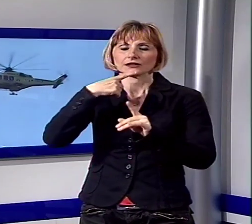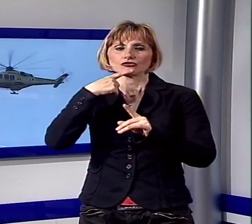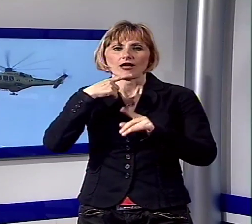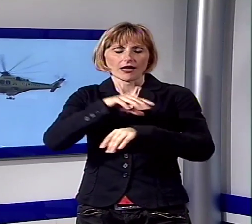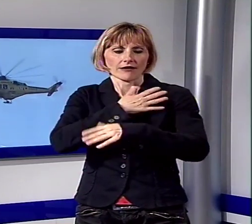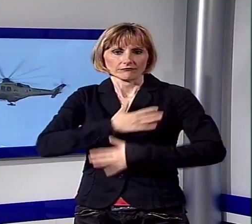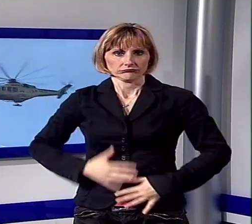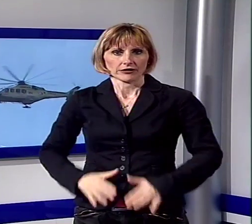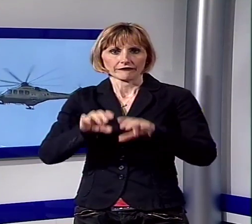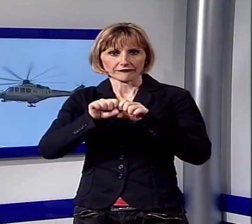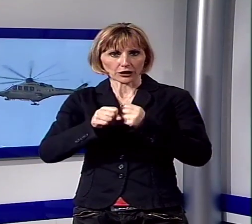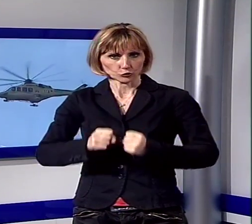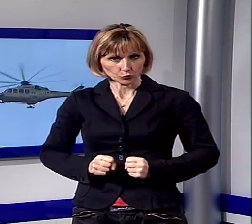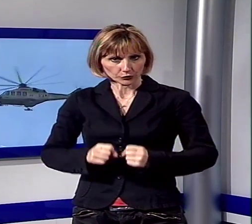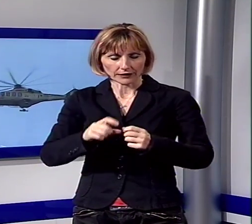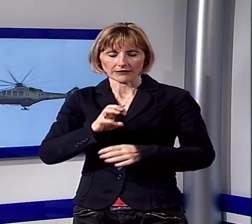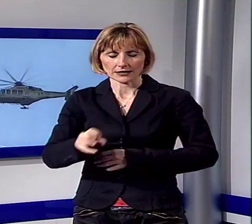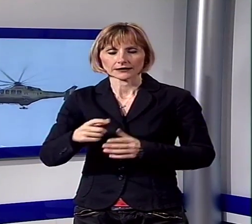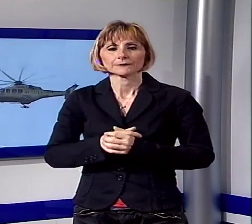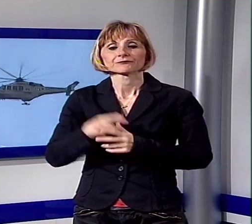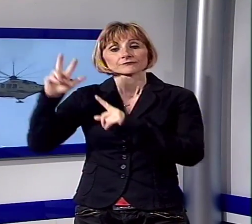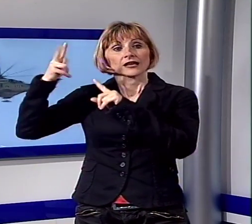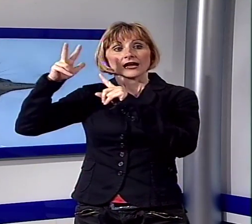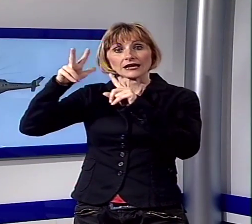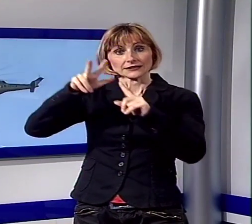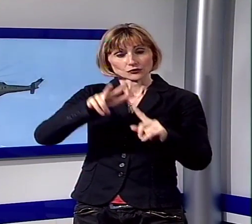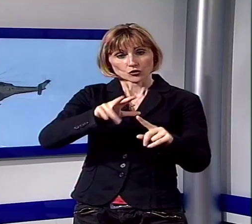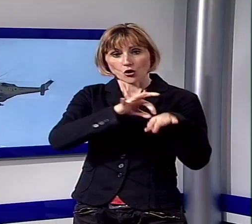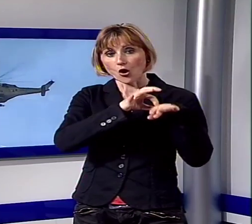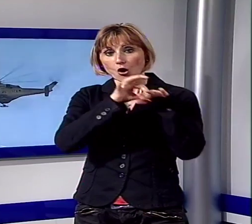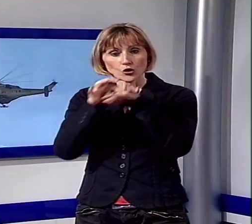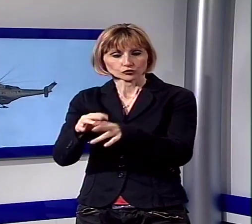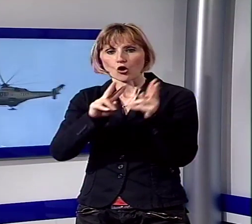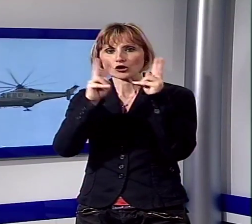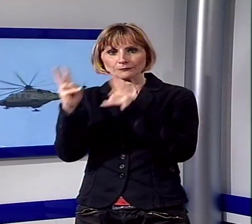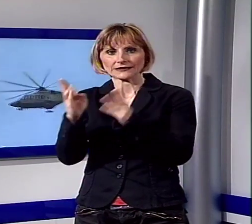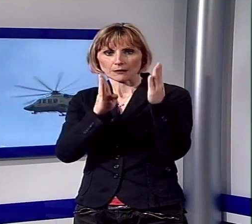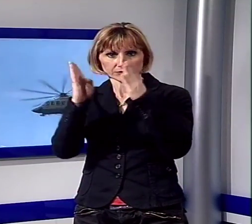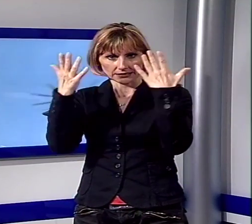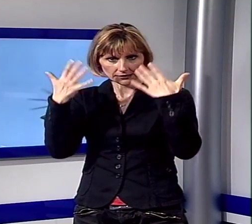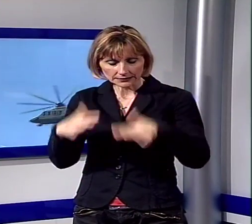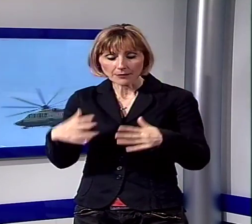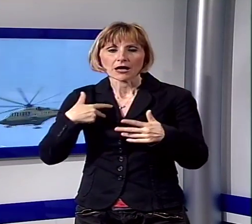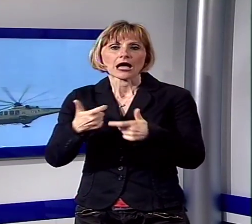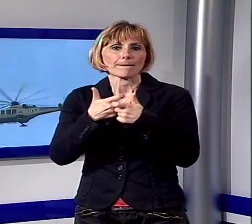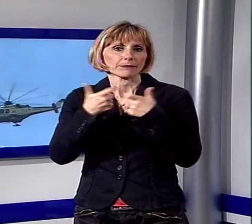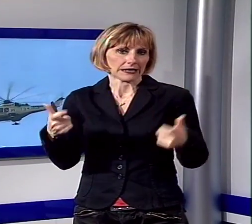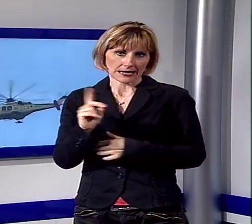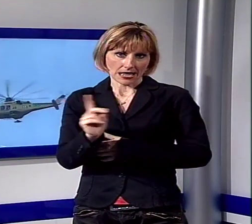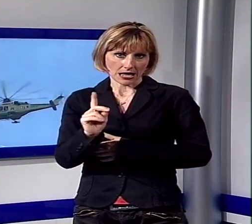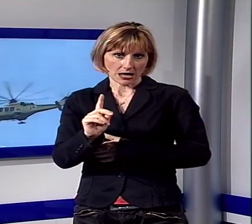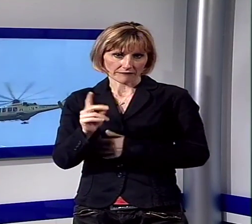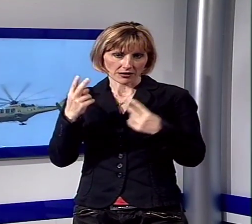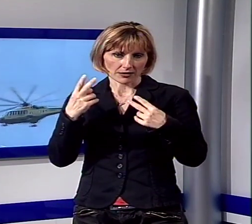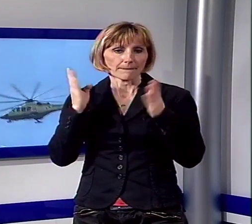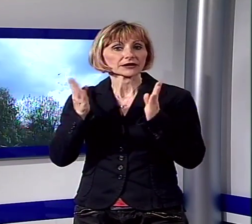fratture. È stato trasportato dall'elisoccorso Pegaso che vedete in queste immagini all'ospedale Cisanello. non sarebbe in pericolo di vita ma